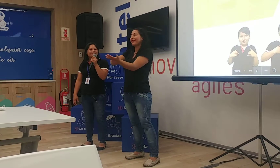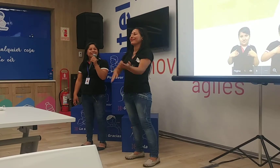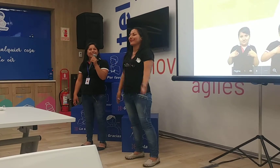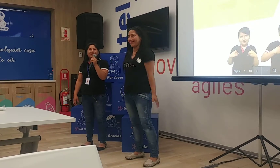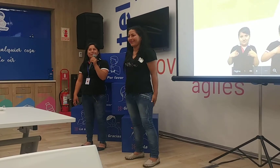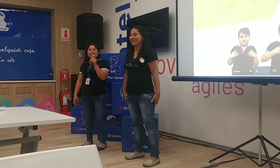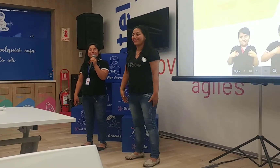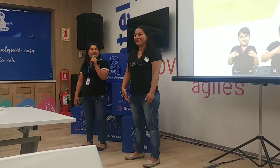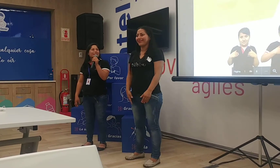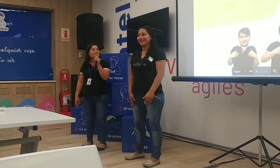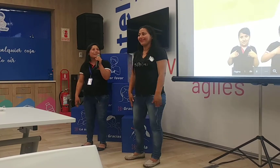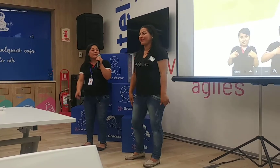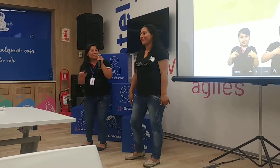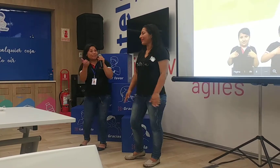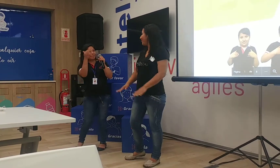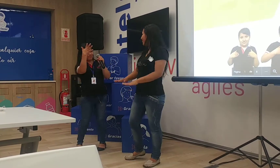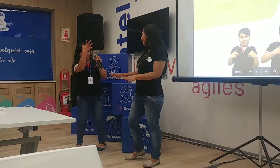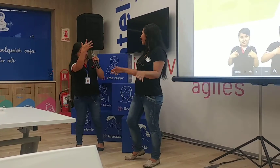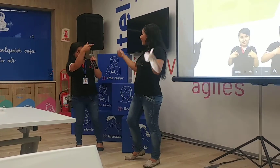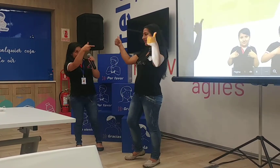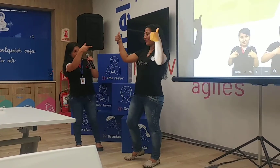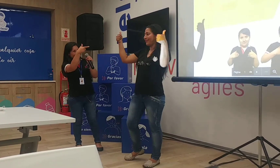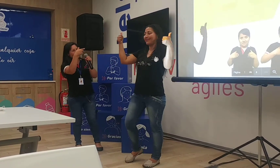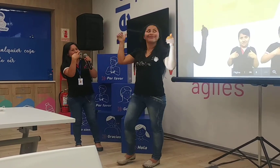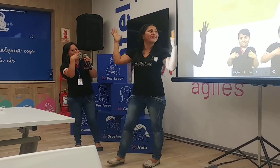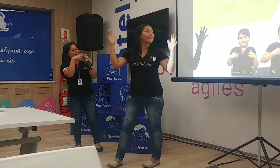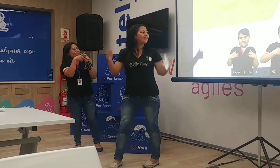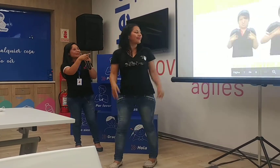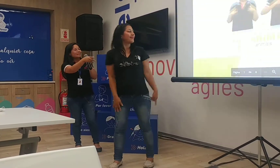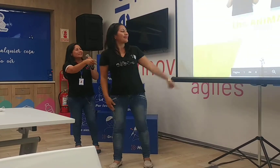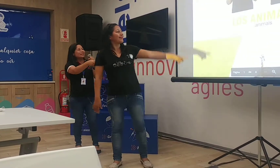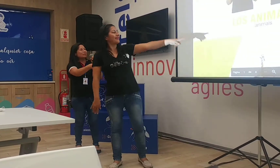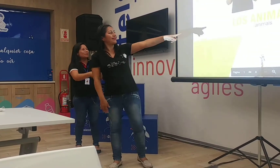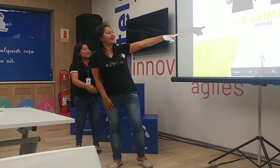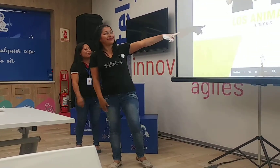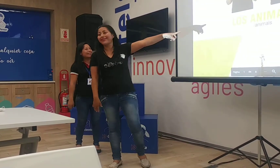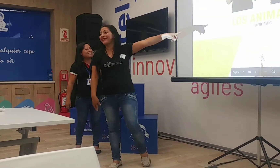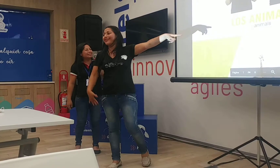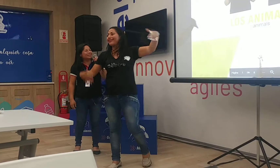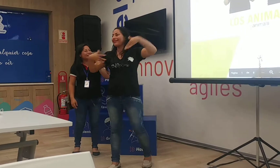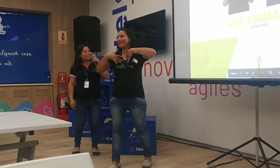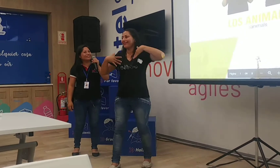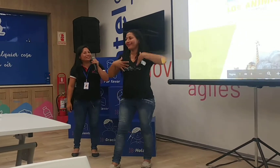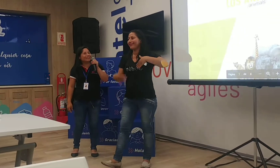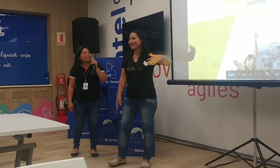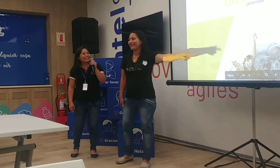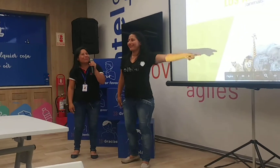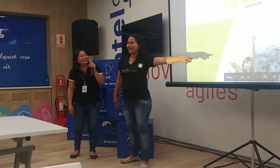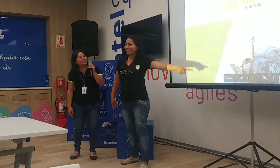Vamos Muy bien Vamos a ver aquí Entonces Los animales